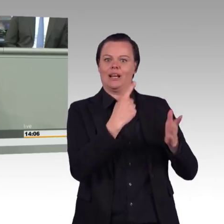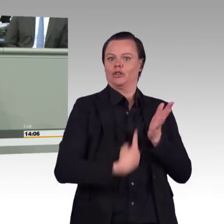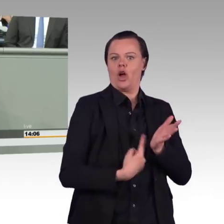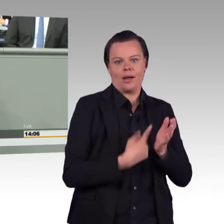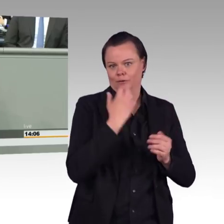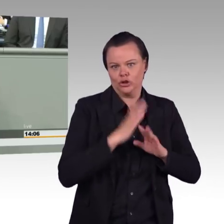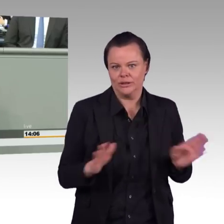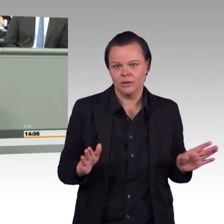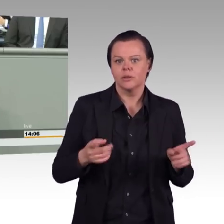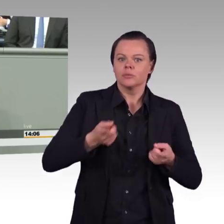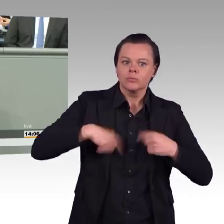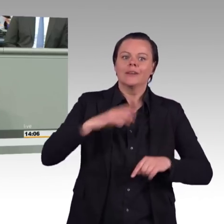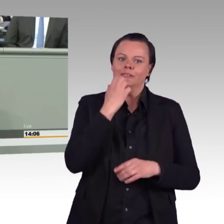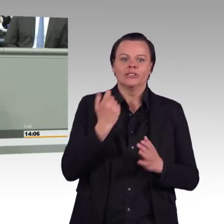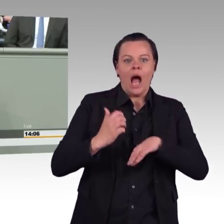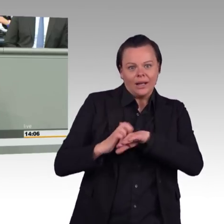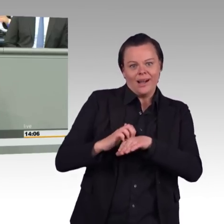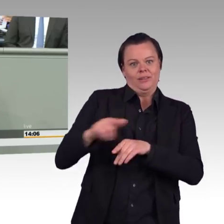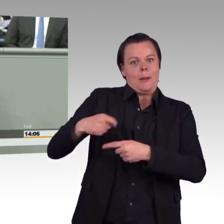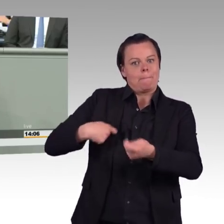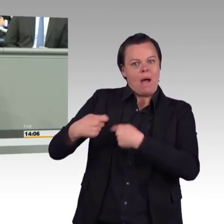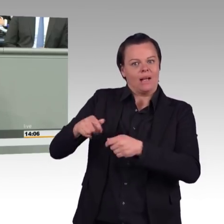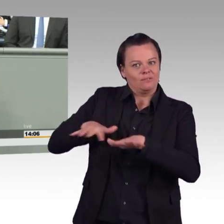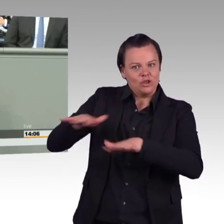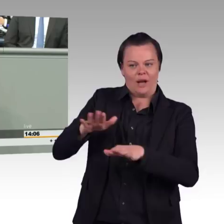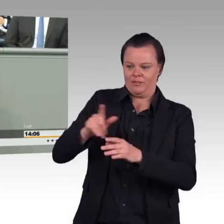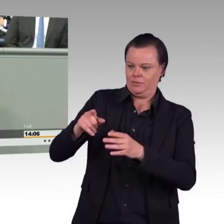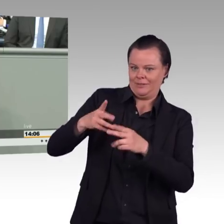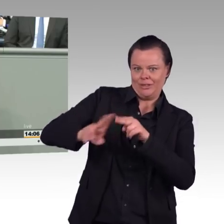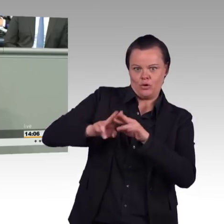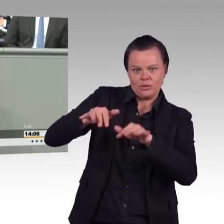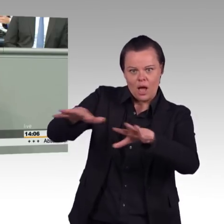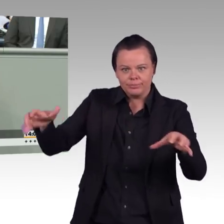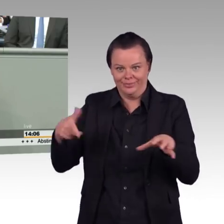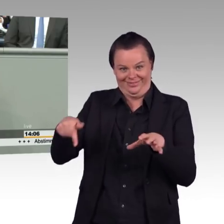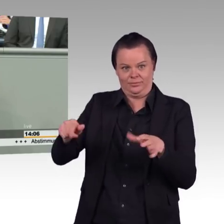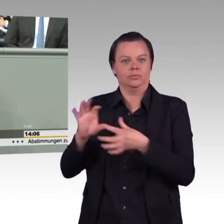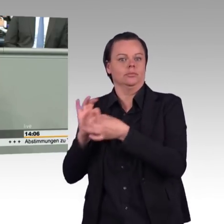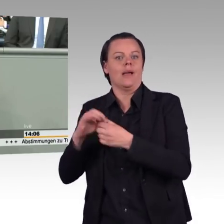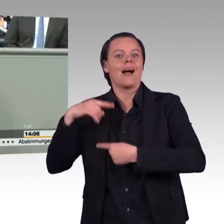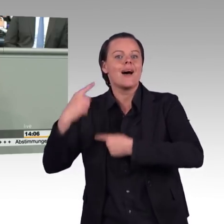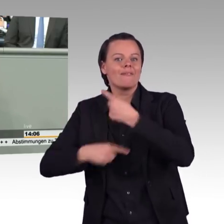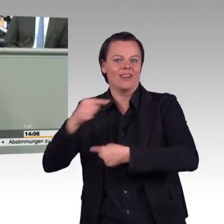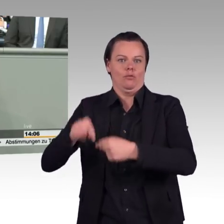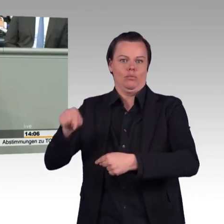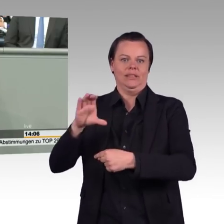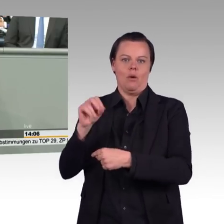entwickeln nicht wir Politiker, sondern unsere Naturwissenschaftler und Ingenieure. Und deshalb brauchen wir zielgerichte Investitionen